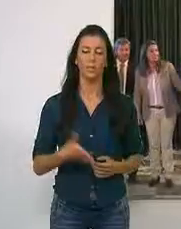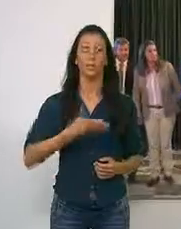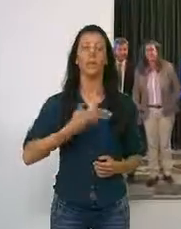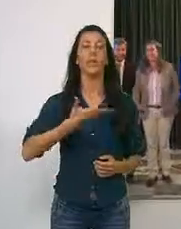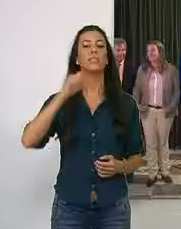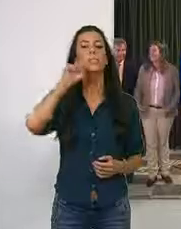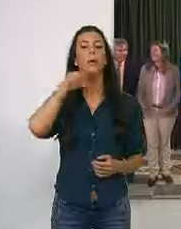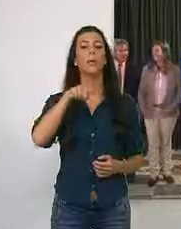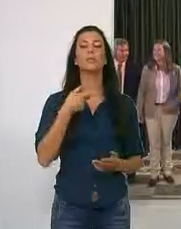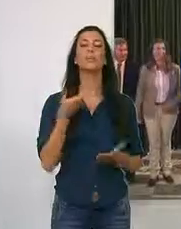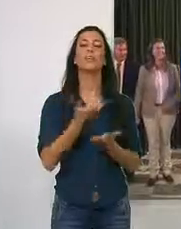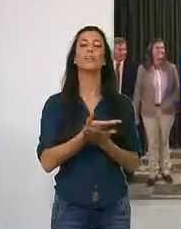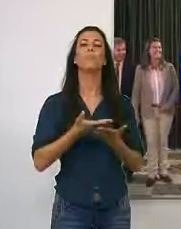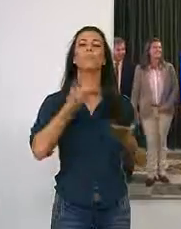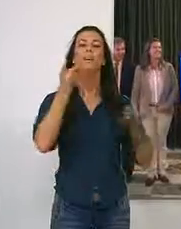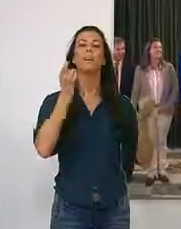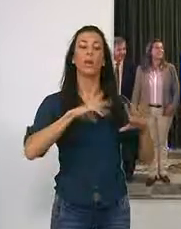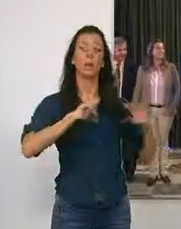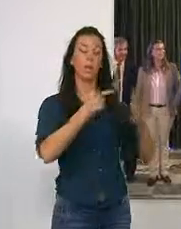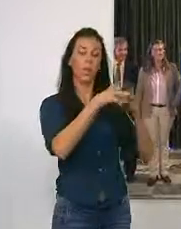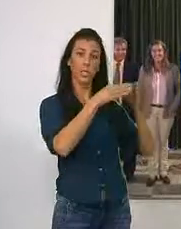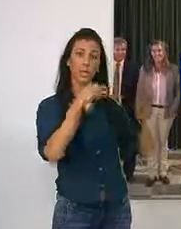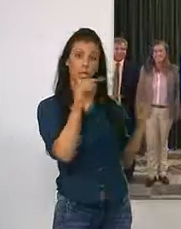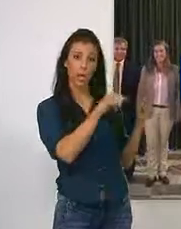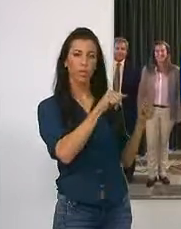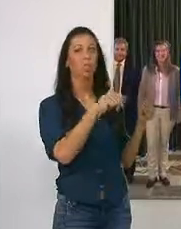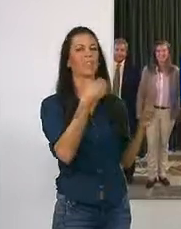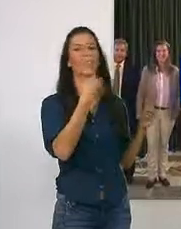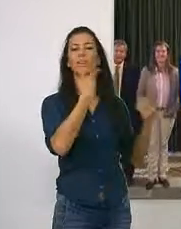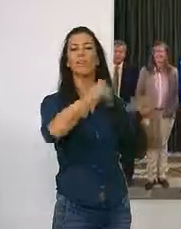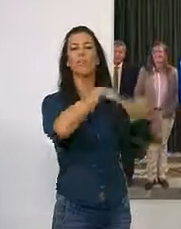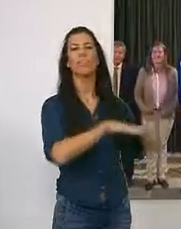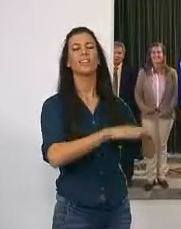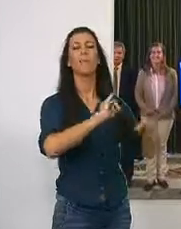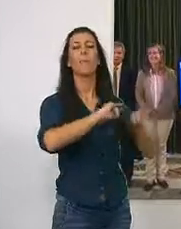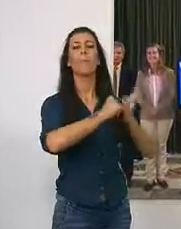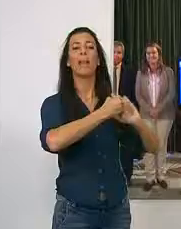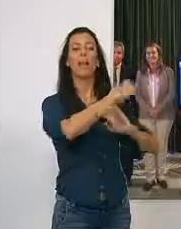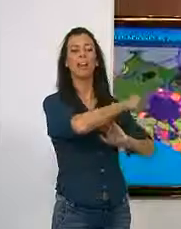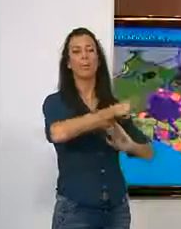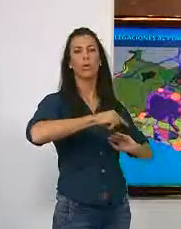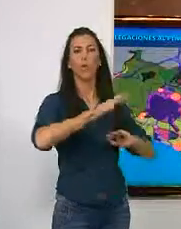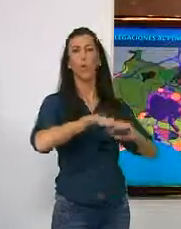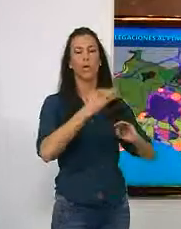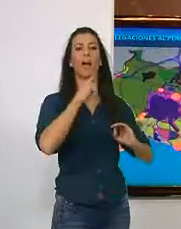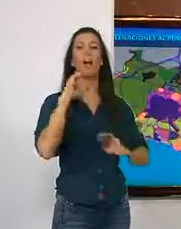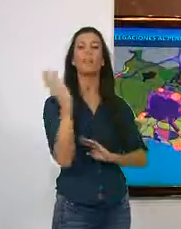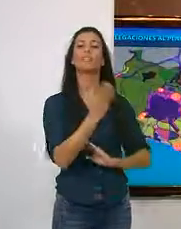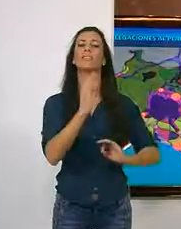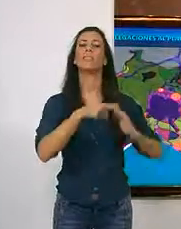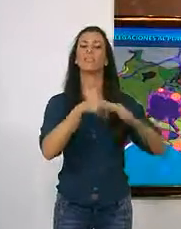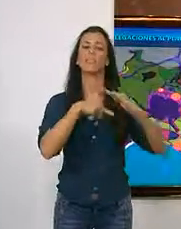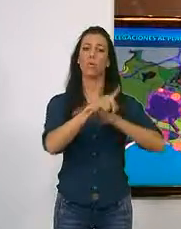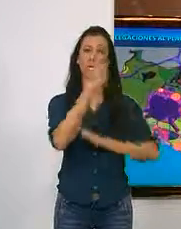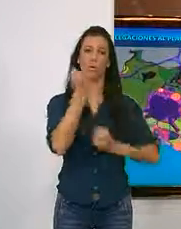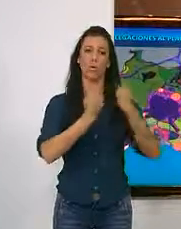La primera edil motileña ha pedido a la Junta de Andalucía que suspenda el plan del litoral porque atenta contra el